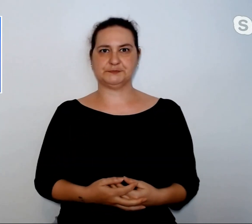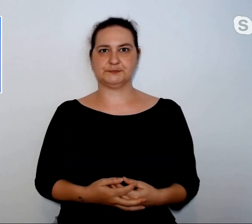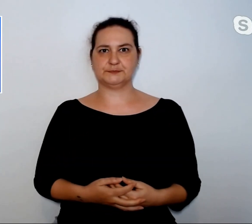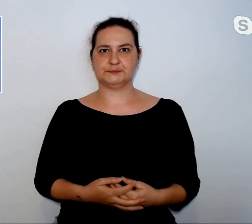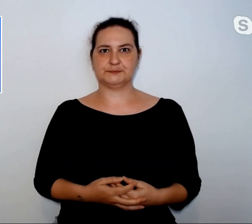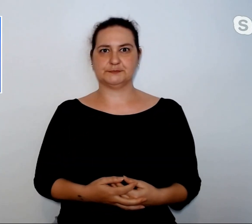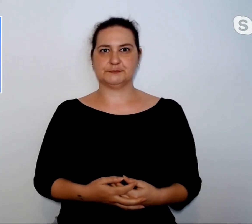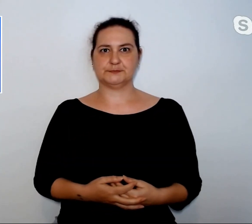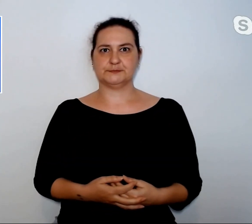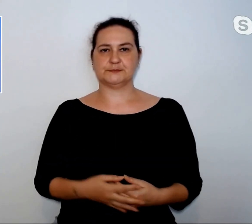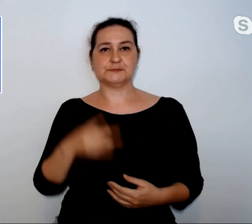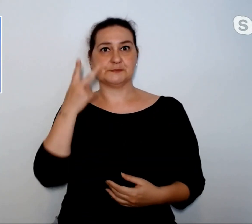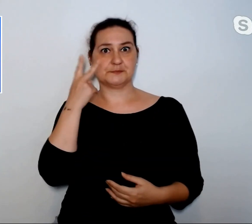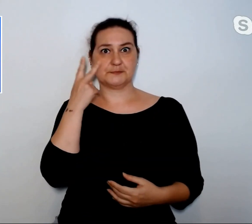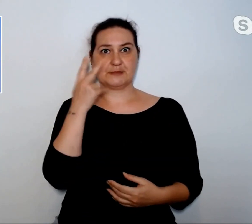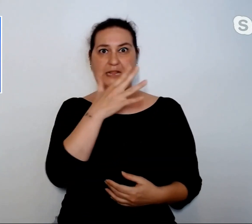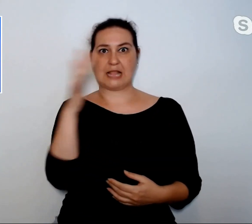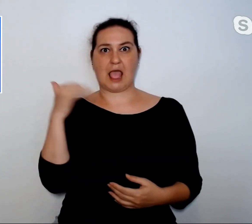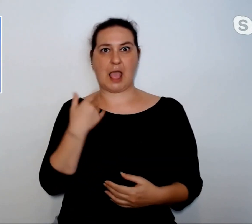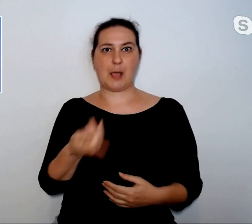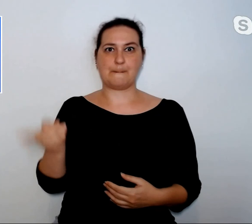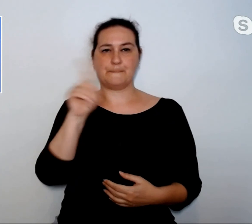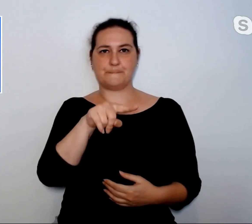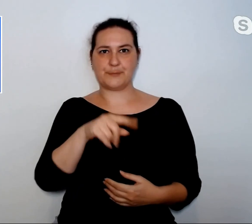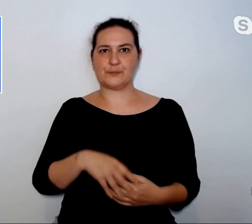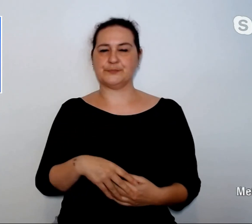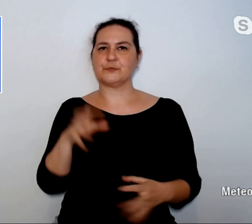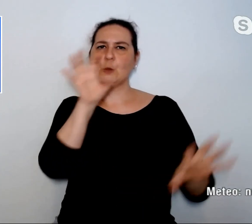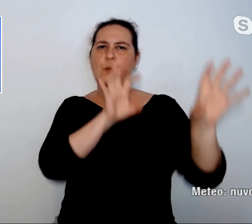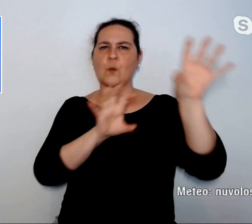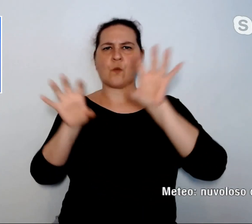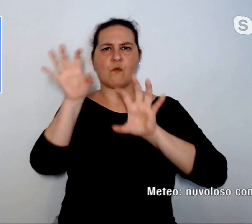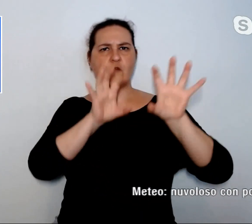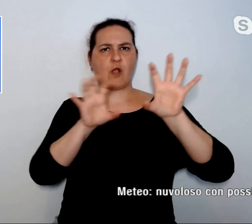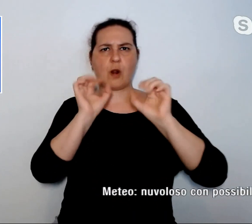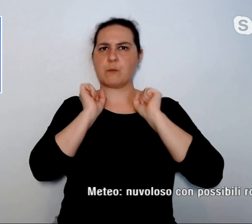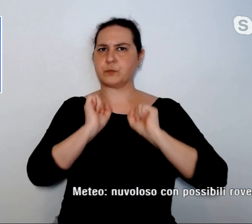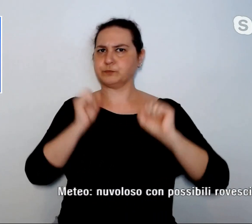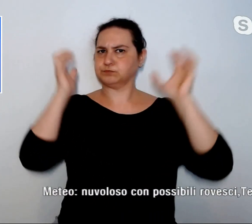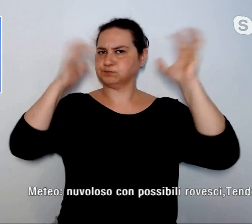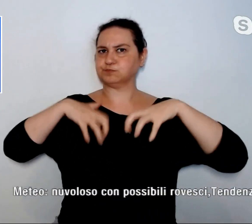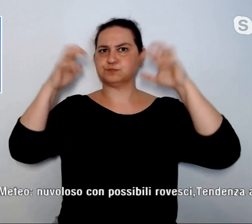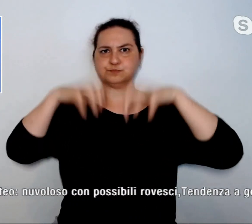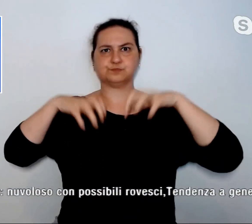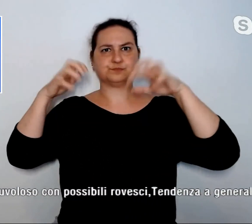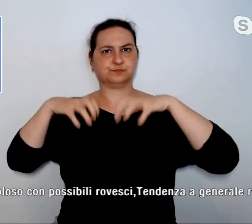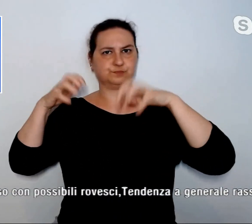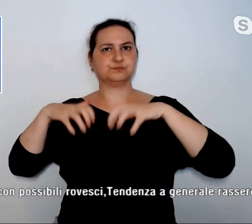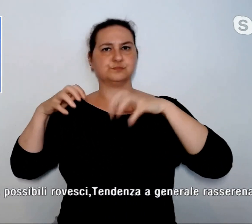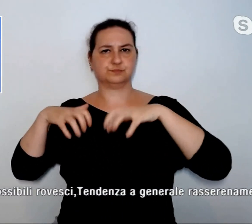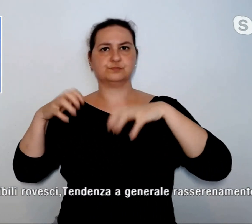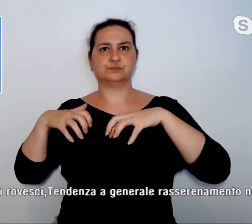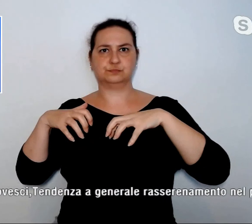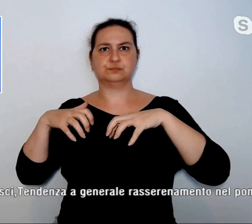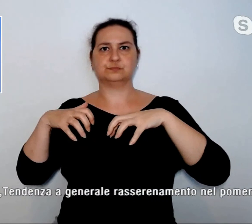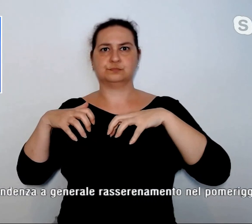Ora vediamo come sarà il tempo domani. Sarà nuvoloso con possibili rovesci. La tendenza generale però ha un